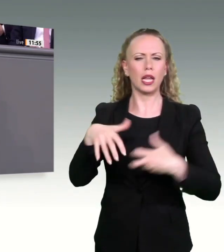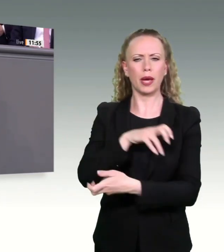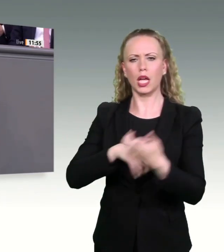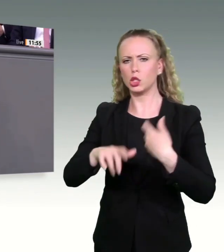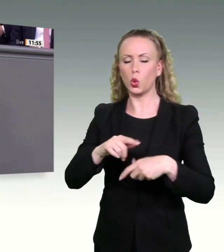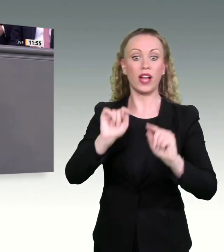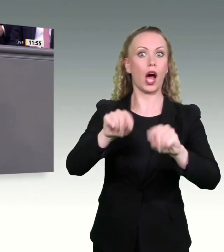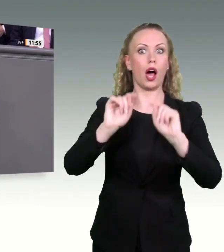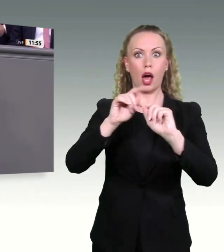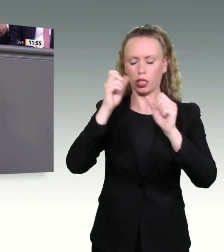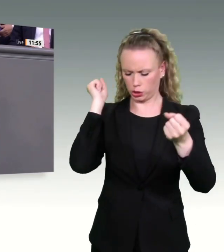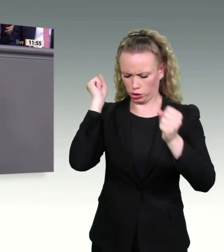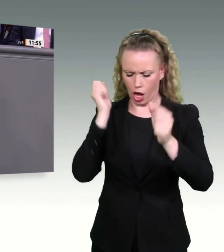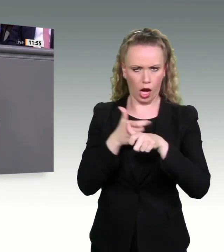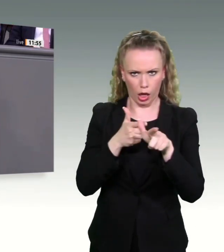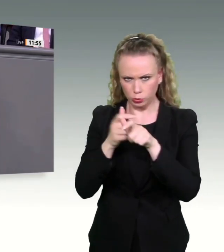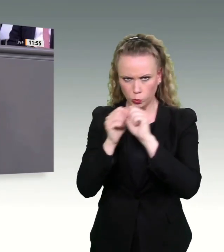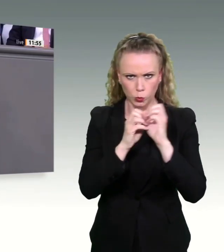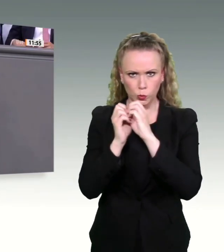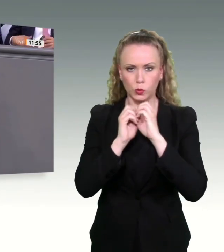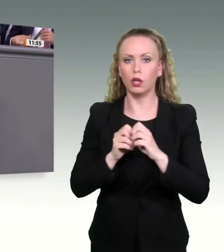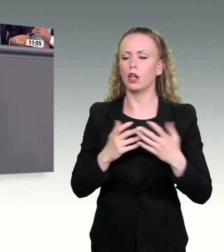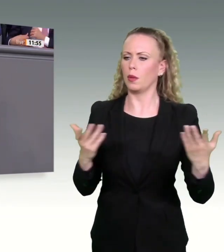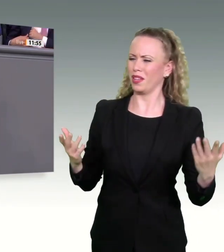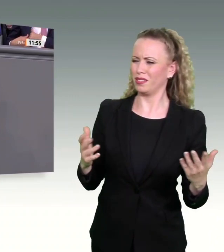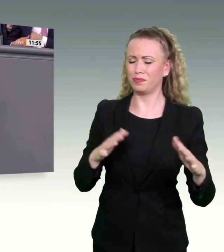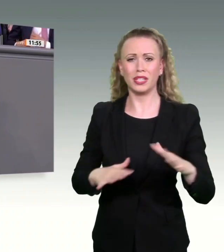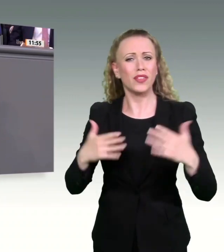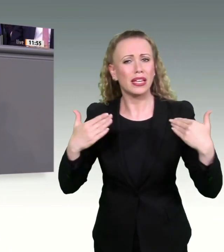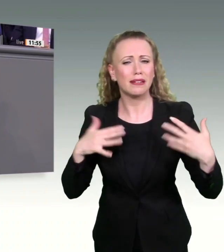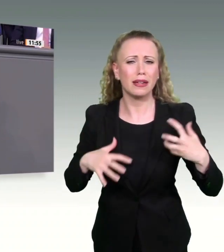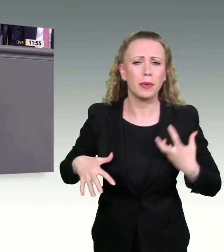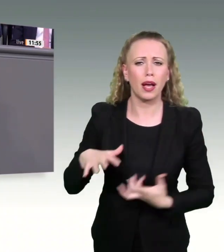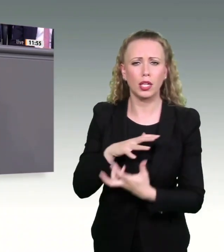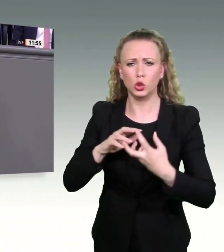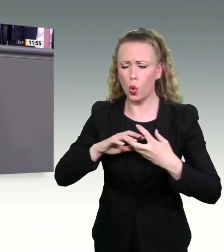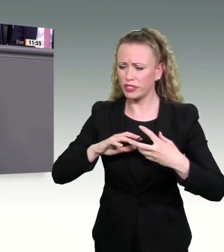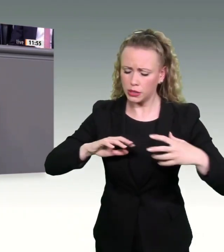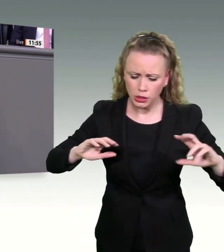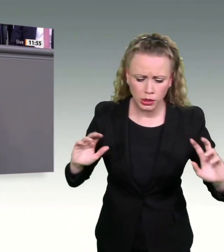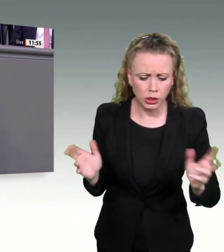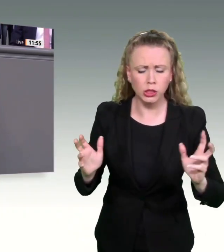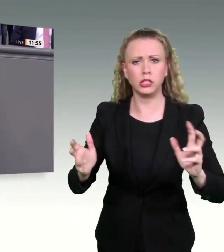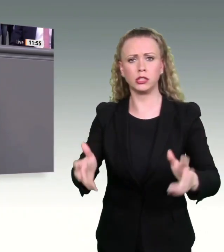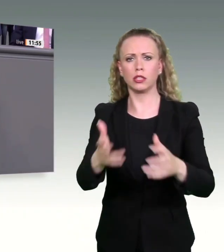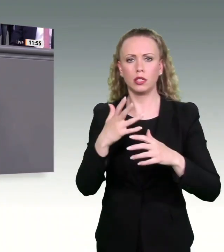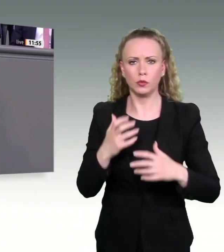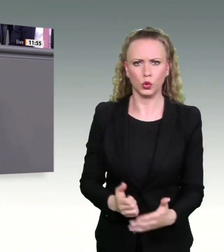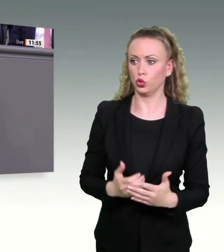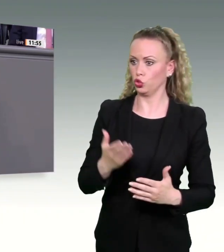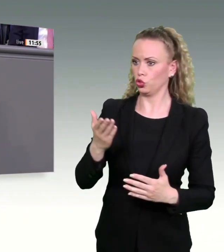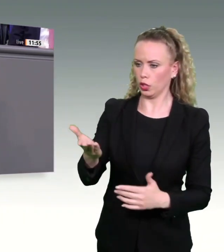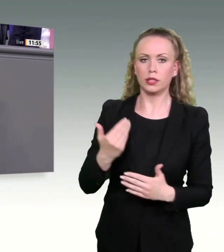Transformation unserer Industrie vorantreiben, was allein deren Abwanderung zur Folge hätte und mit ihr den Verlust von Millionen